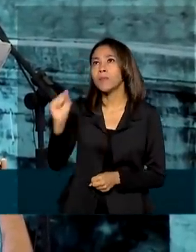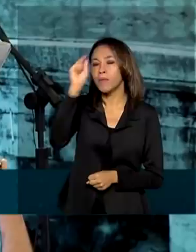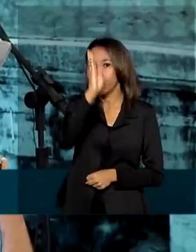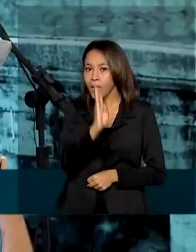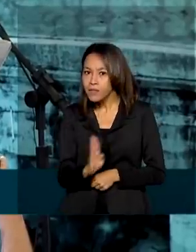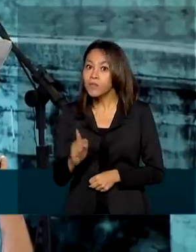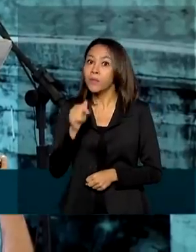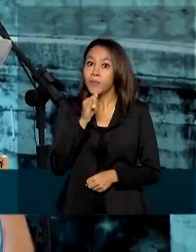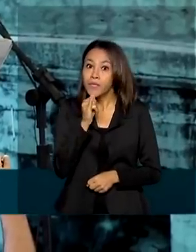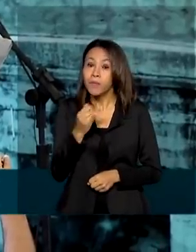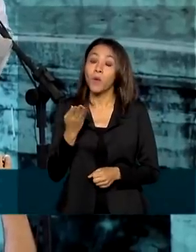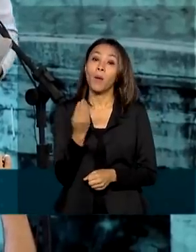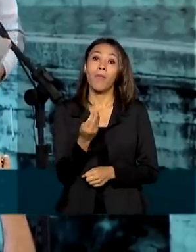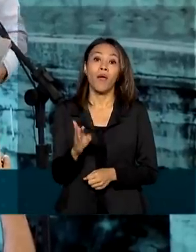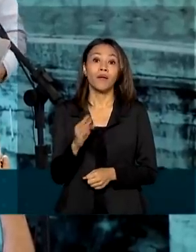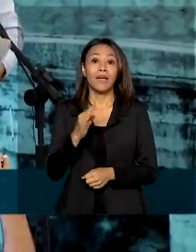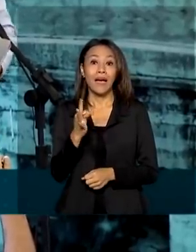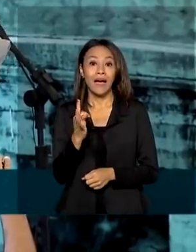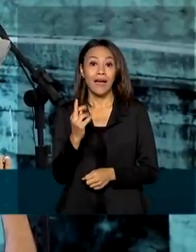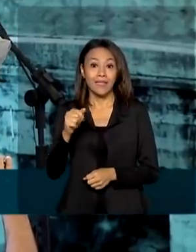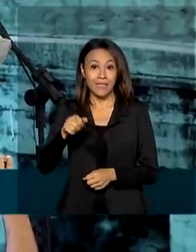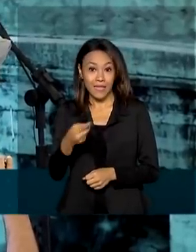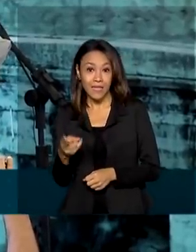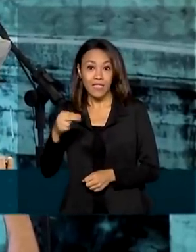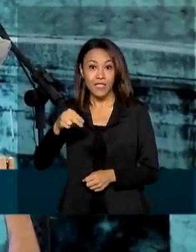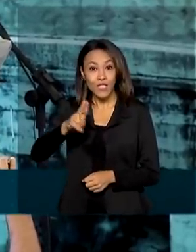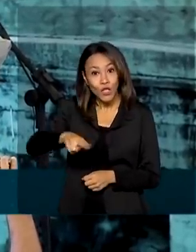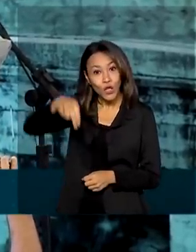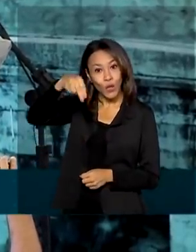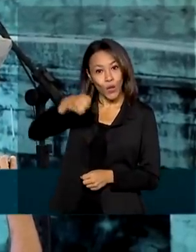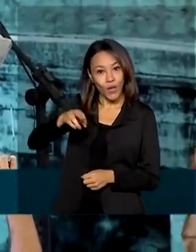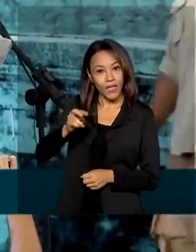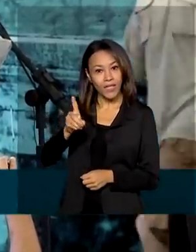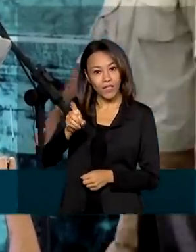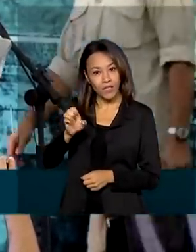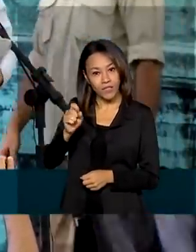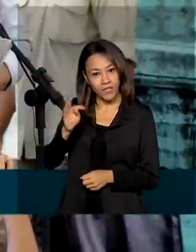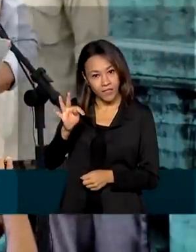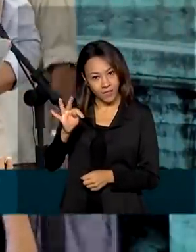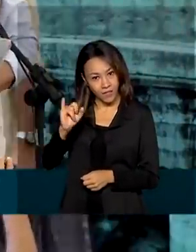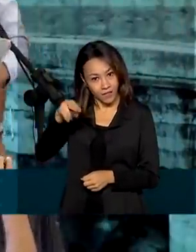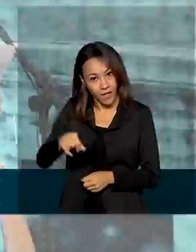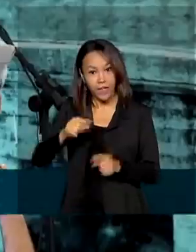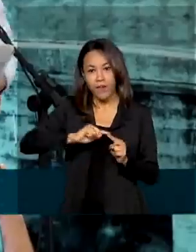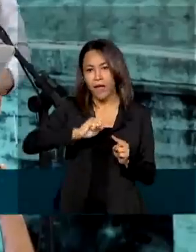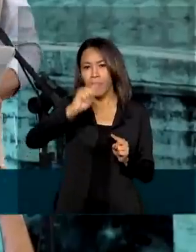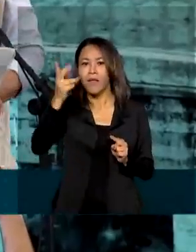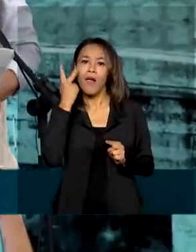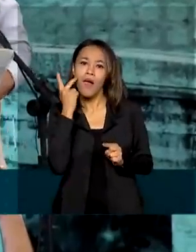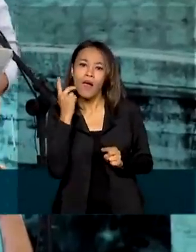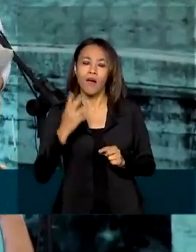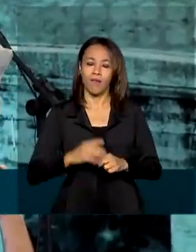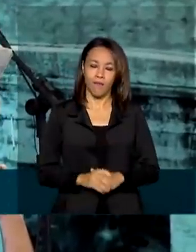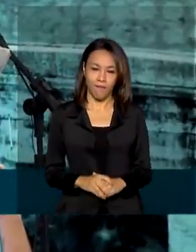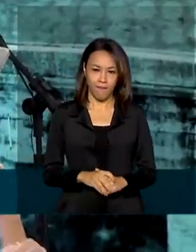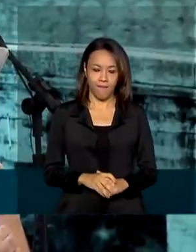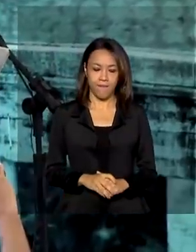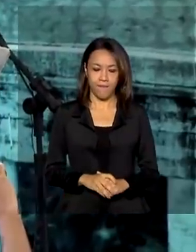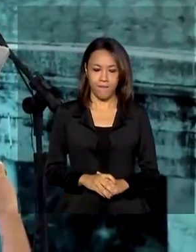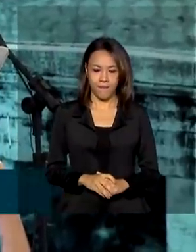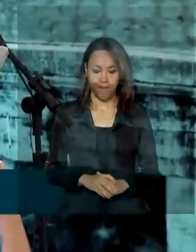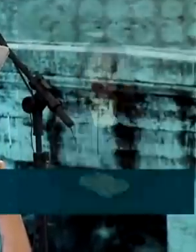o projeto da Ferrovia Transnordestina, que avança rumo ao porto de Pecém, no Ceará. Muita gente não sabe,